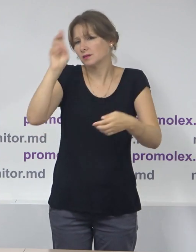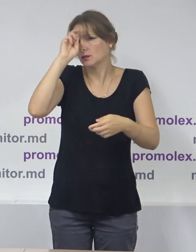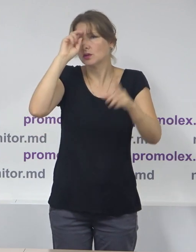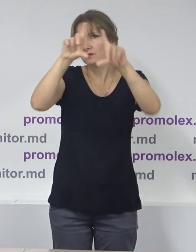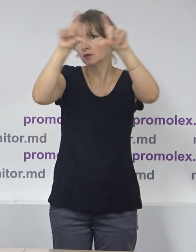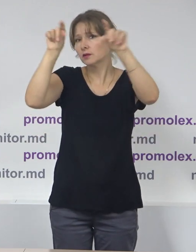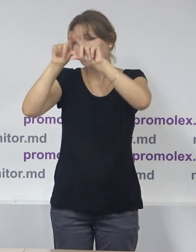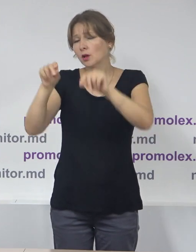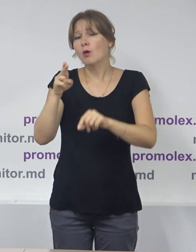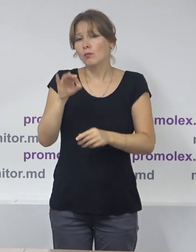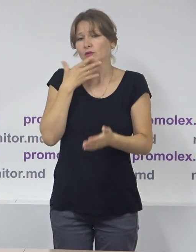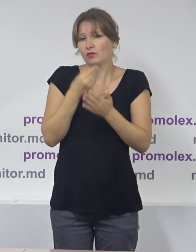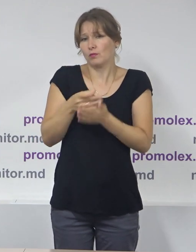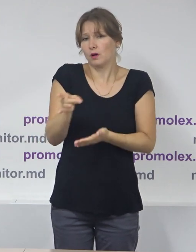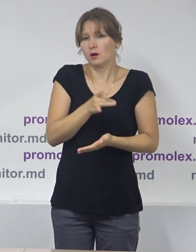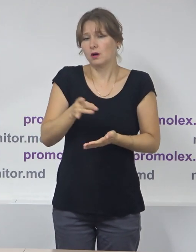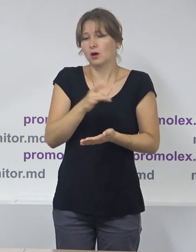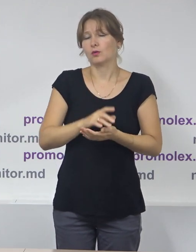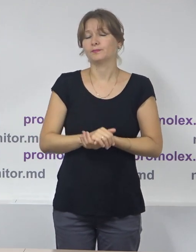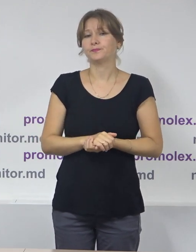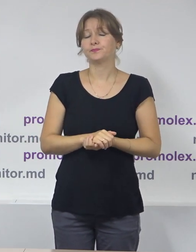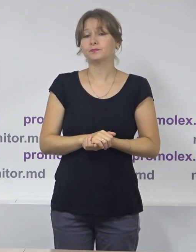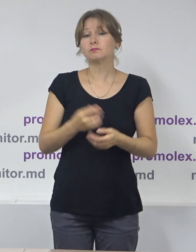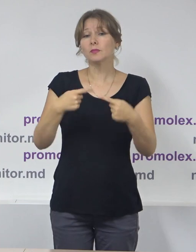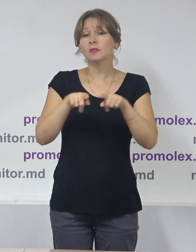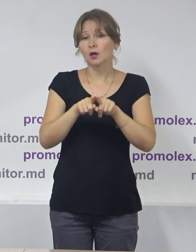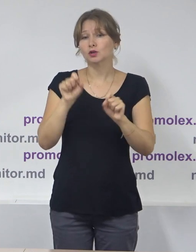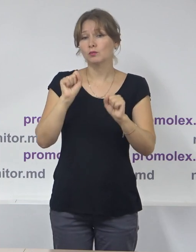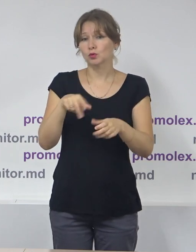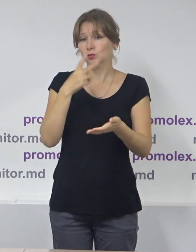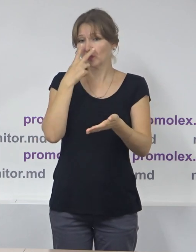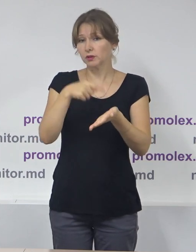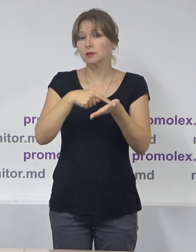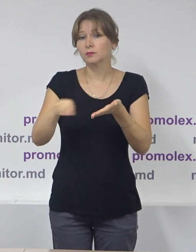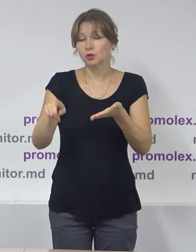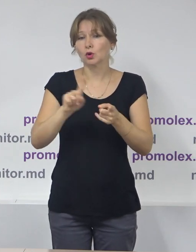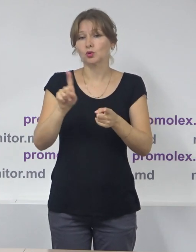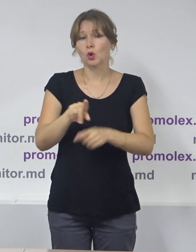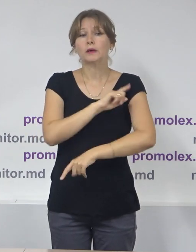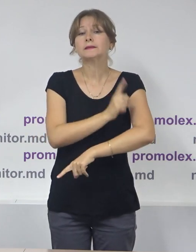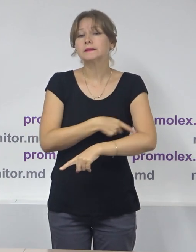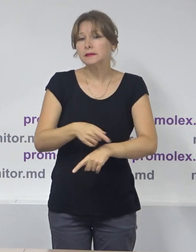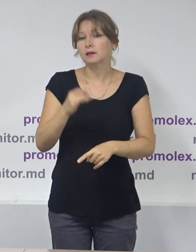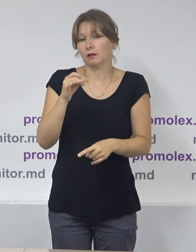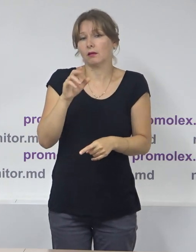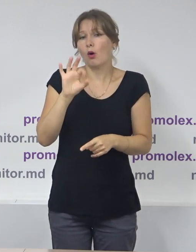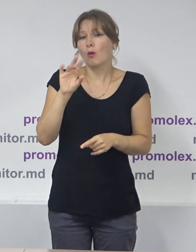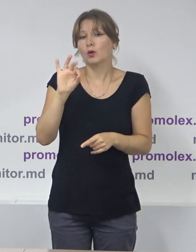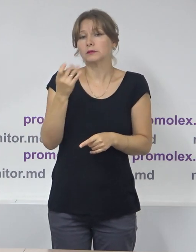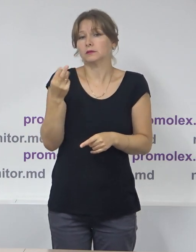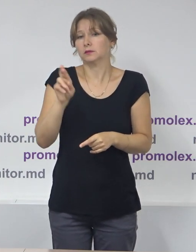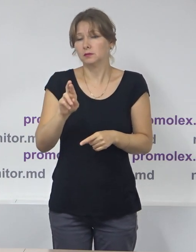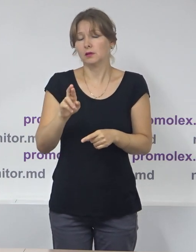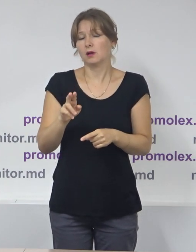la nivel local. În acest sens vom observa că comunicarea dintre putere și opoziție, spre exemplu, în Parlament, a fost una